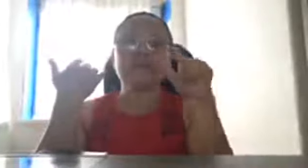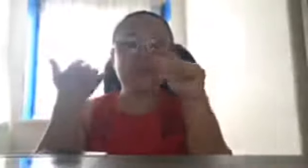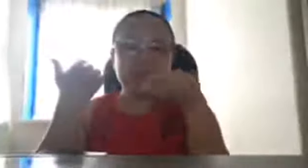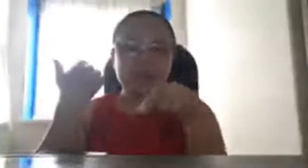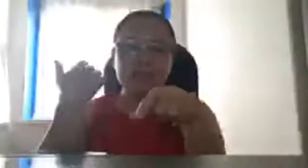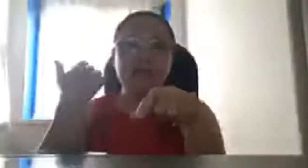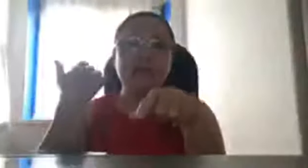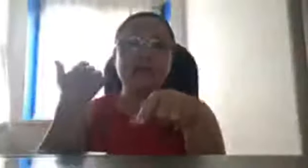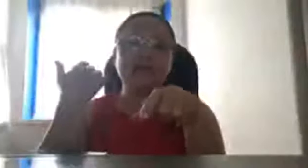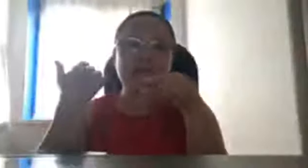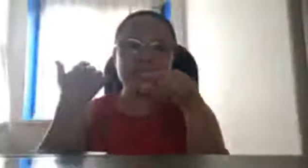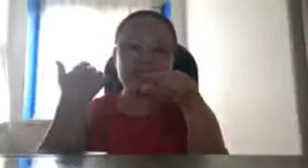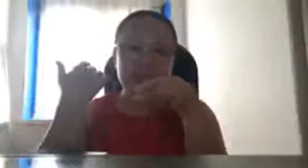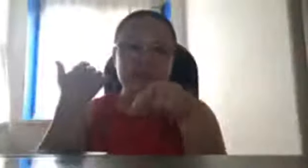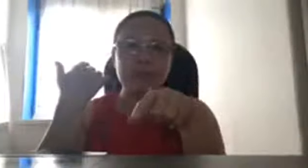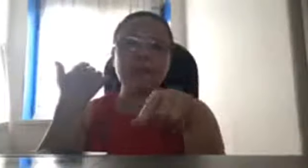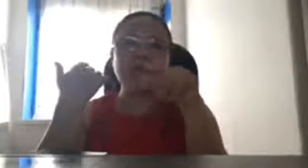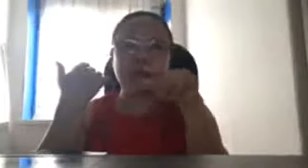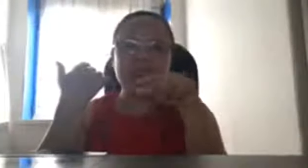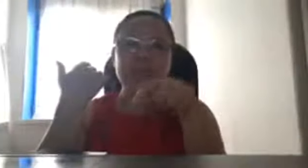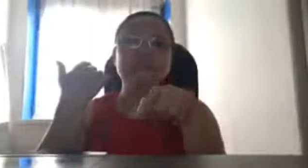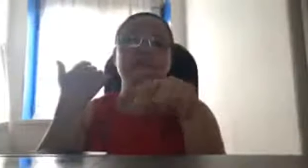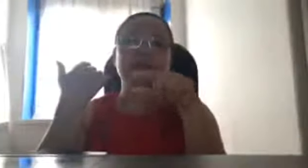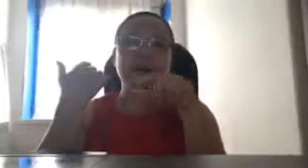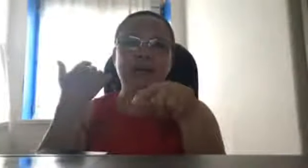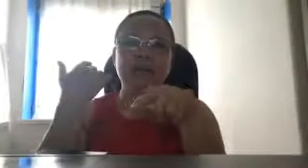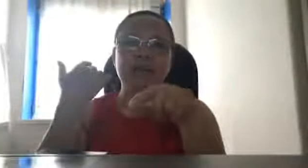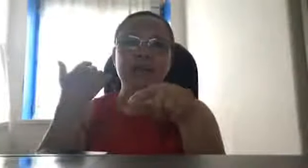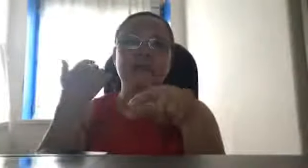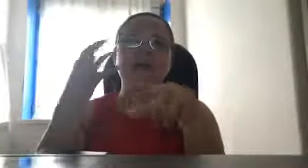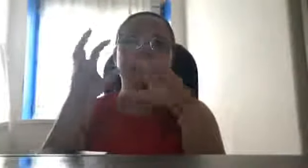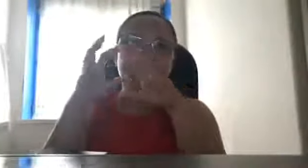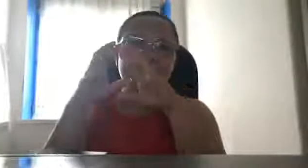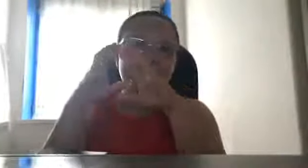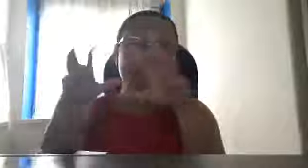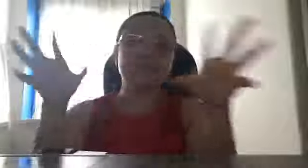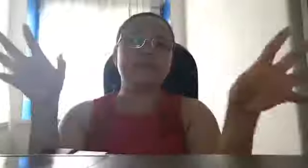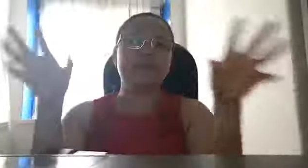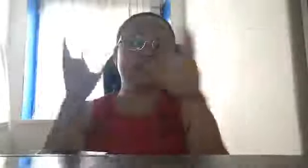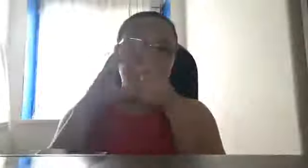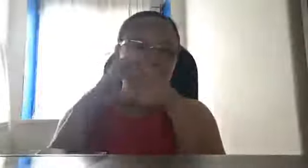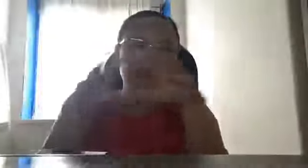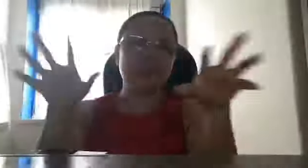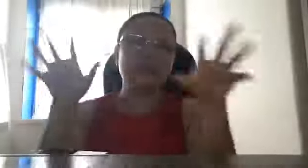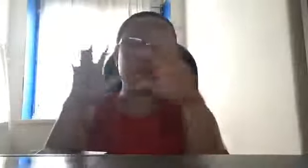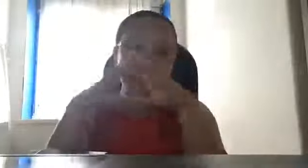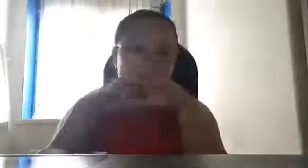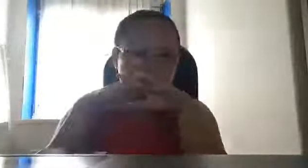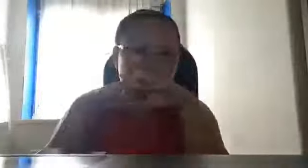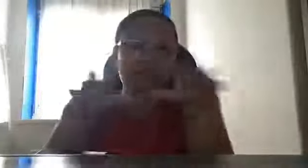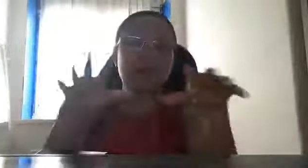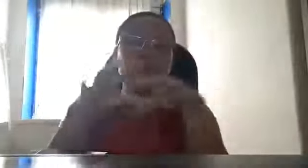Kaya, tayo ngayon, mag-aral ng mag-aral, para linisin natin total ang goberno,